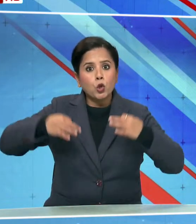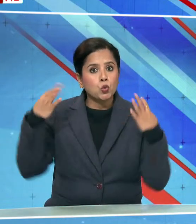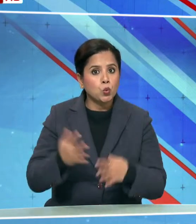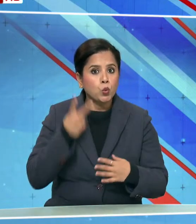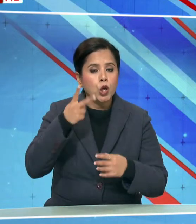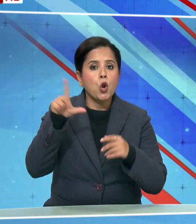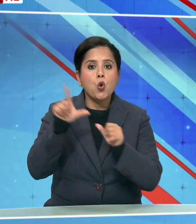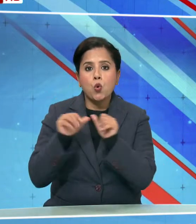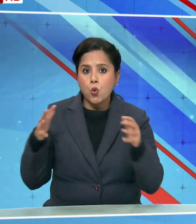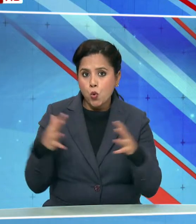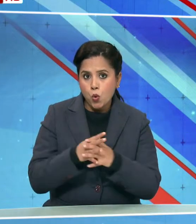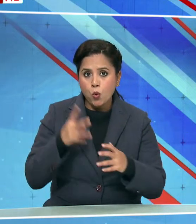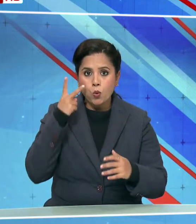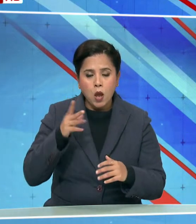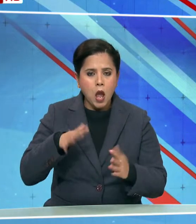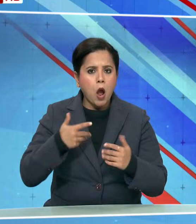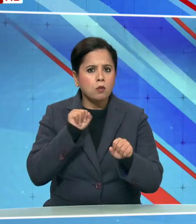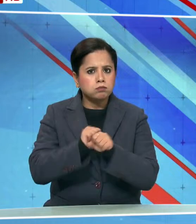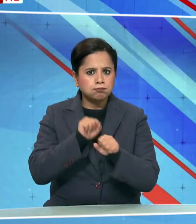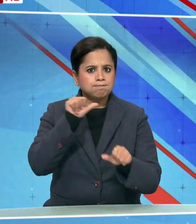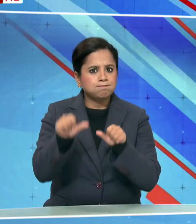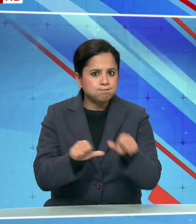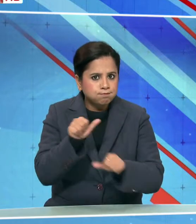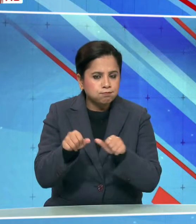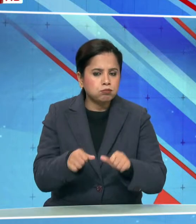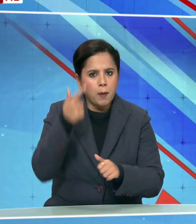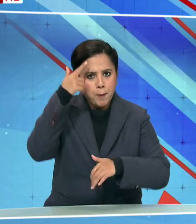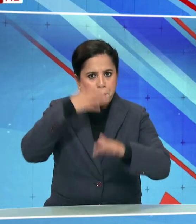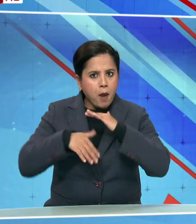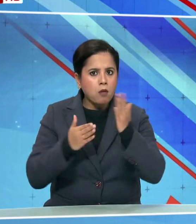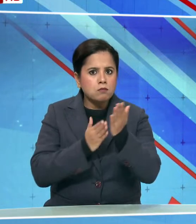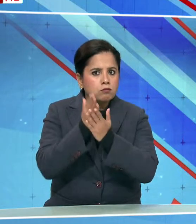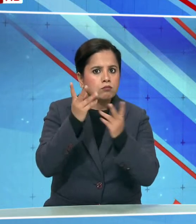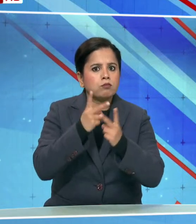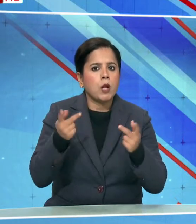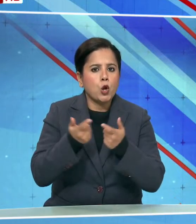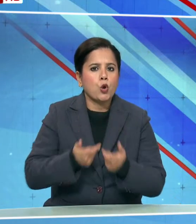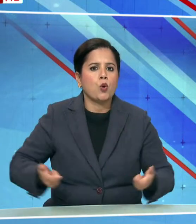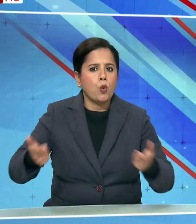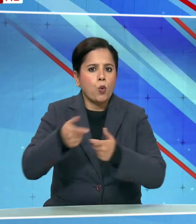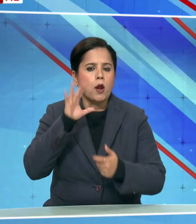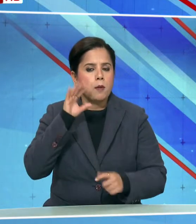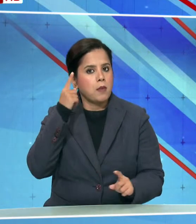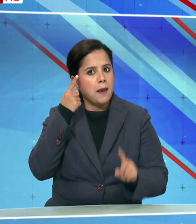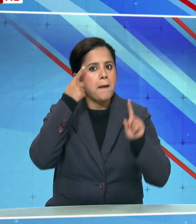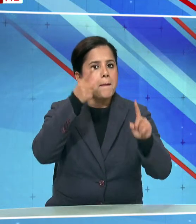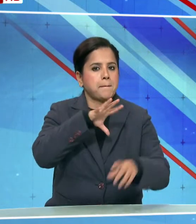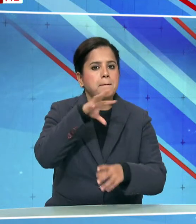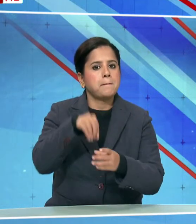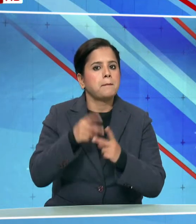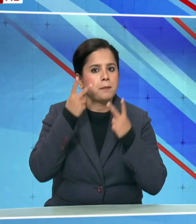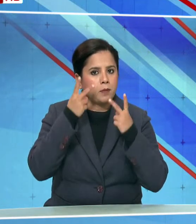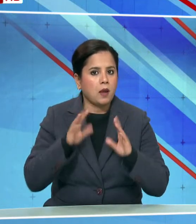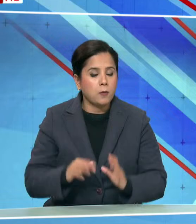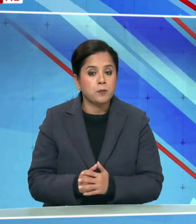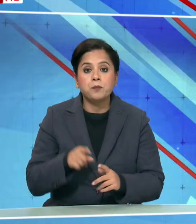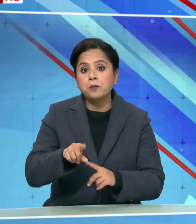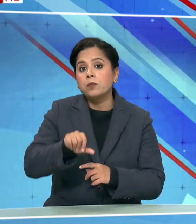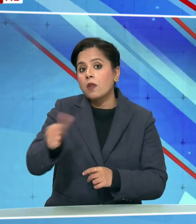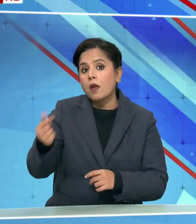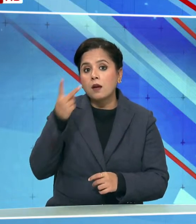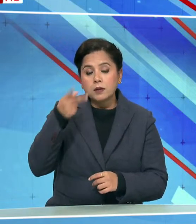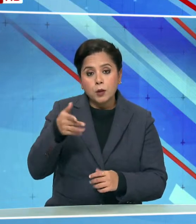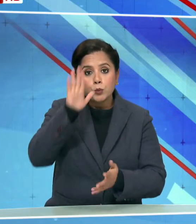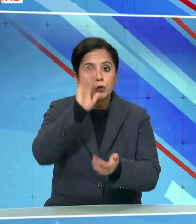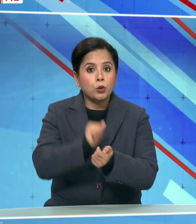आपराधिक कानूनों के कर्यानवेन के लिए रोड मैप भी समेलन के प्रमुक एजेंडे में शामिल था इसके अलावा